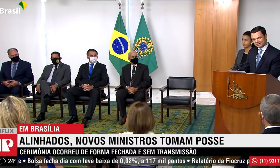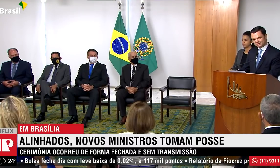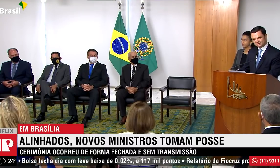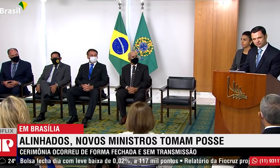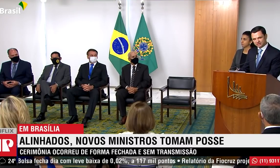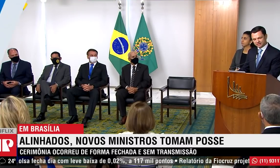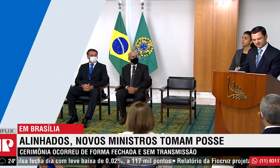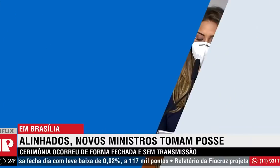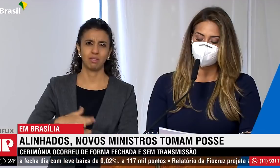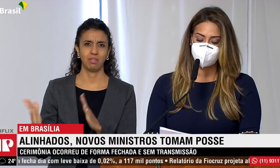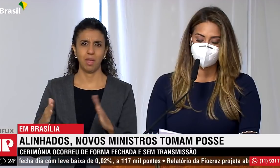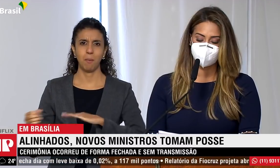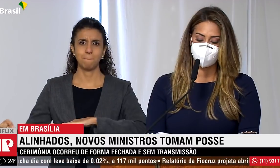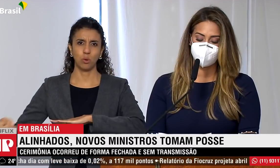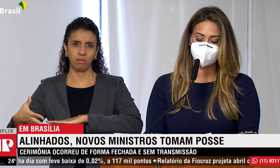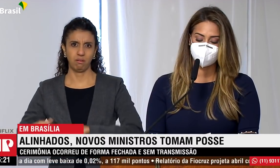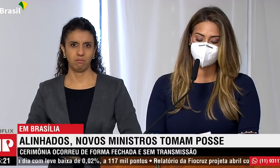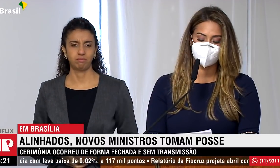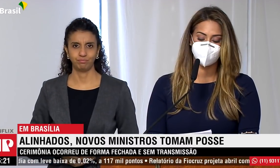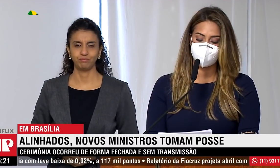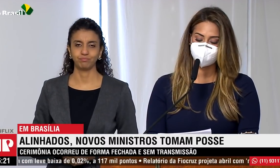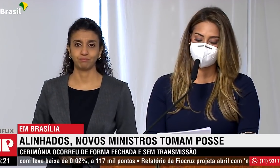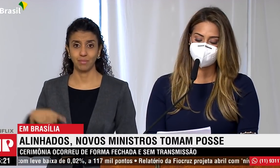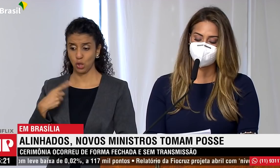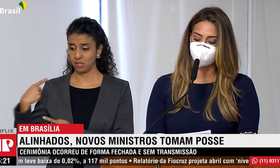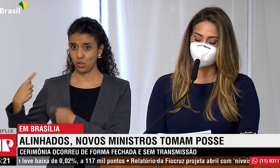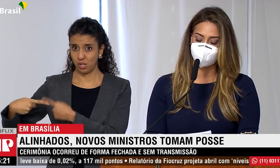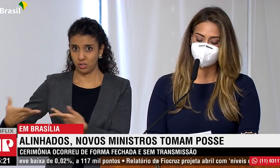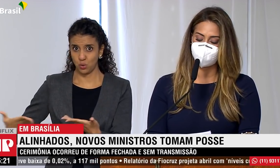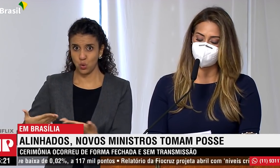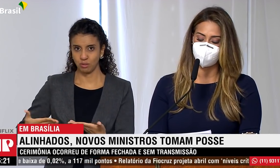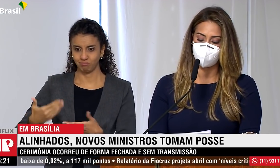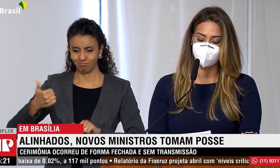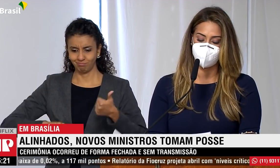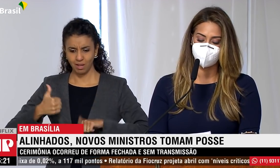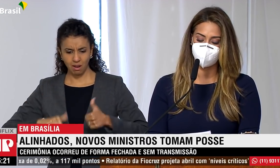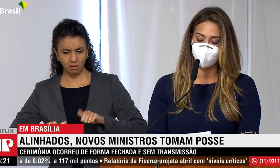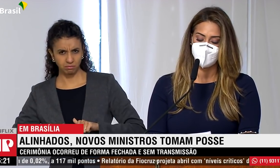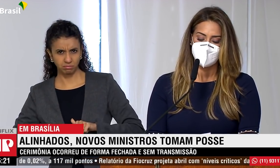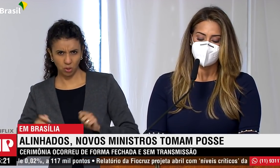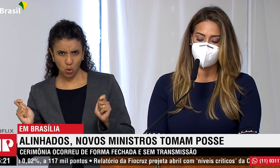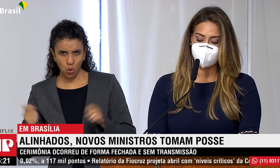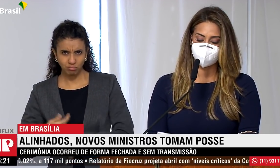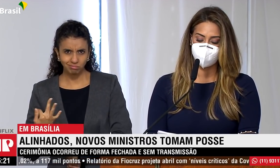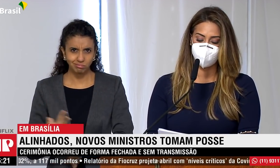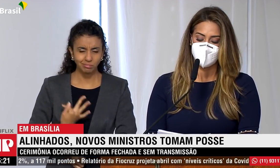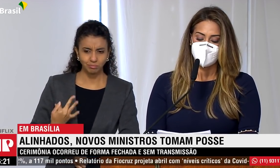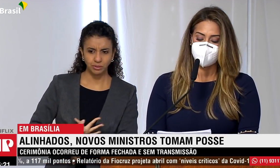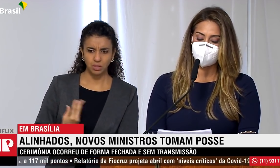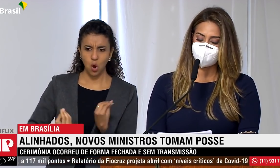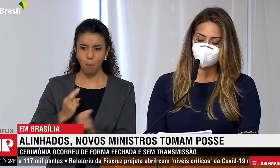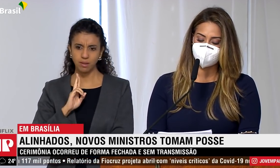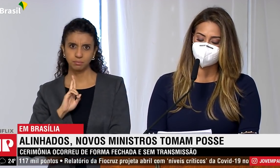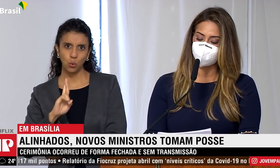Pública para dar essa tranquilidade. A deputada Flávia Arruda assumiu a Secretaria de Governo e disse que a pandemia é um grande